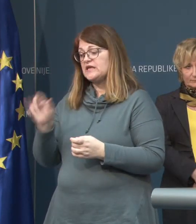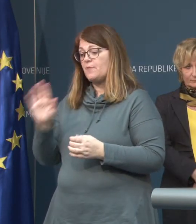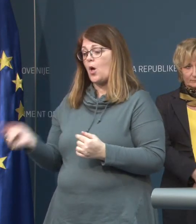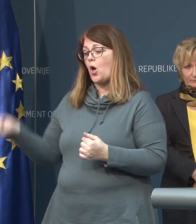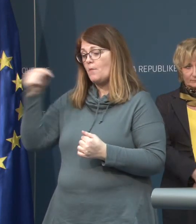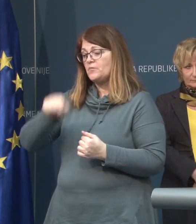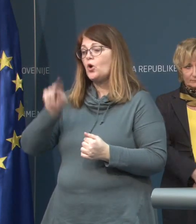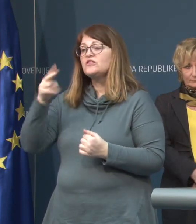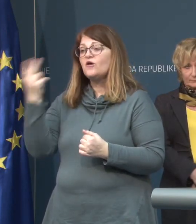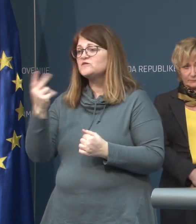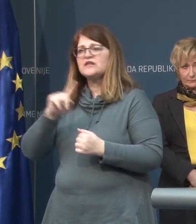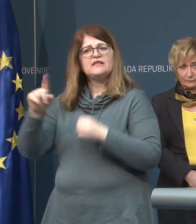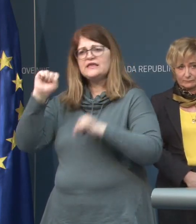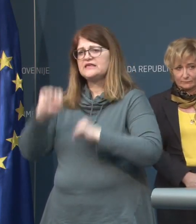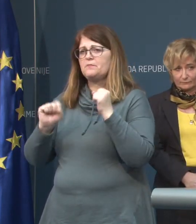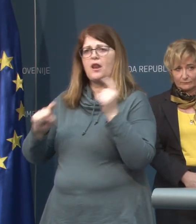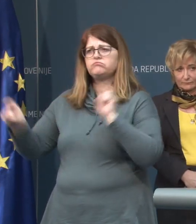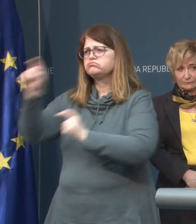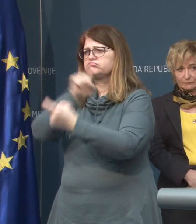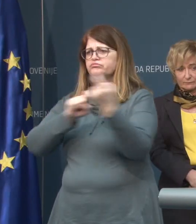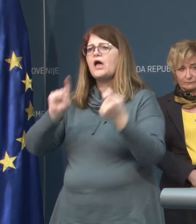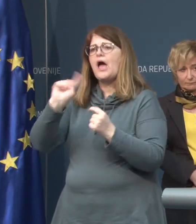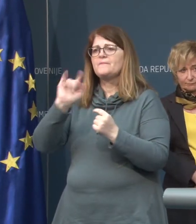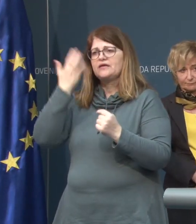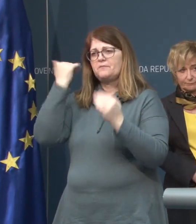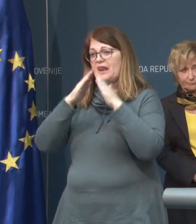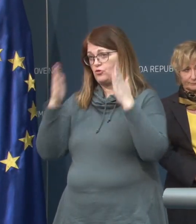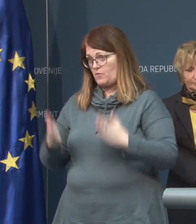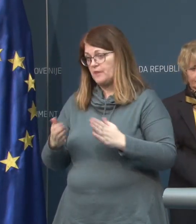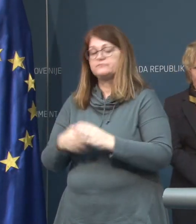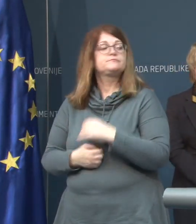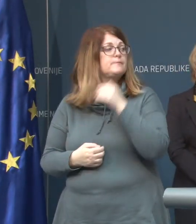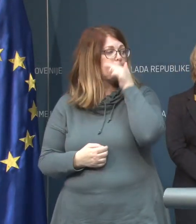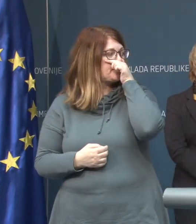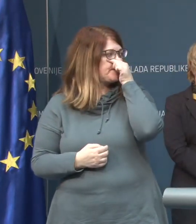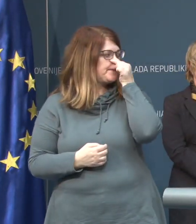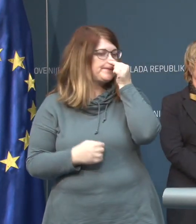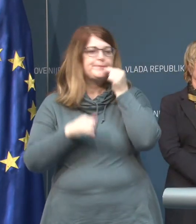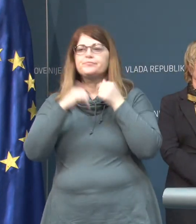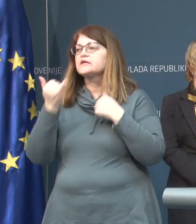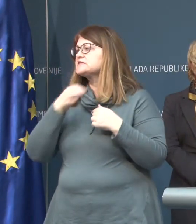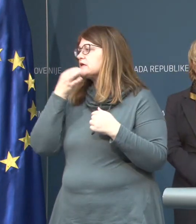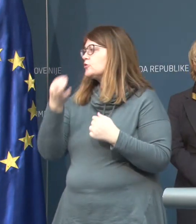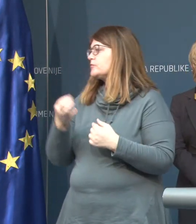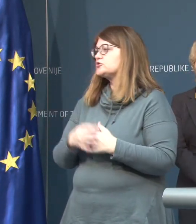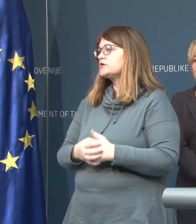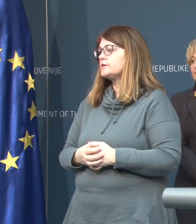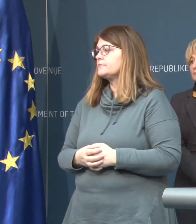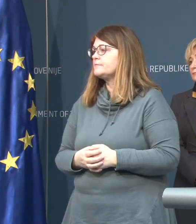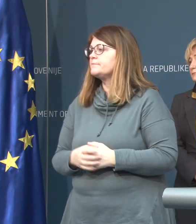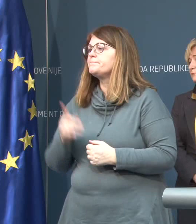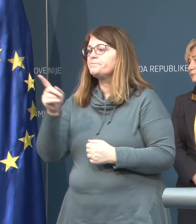v Slovenijo ni gibala v okoli, ampak je bila doma. Zadnje vprašanje za nek sredelj, morate.